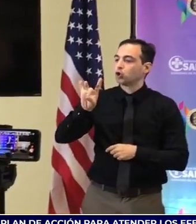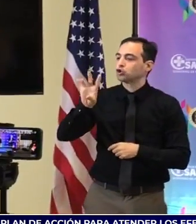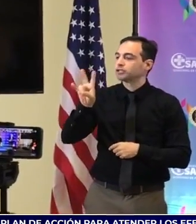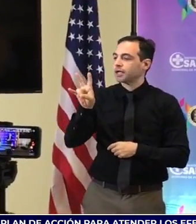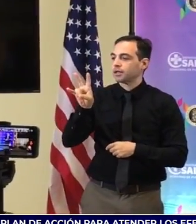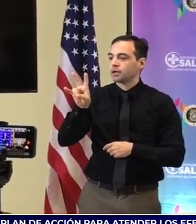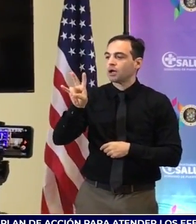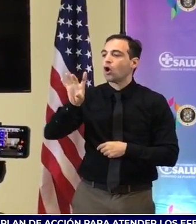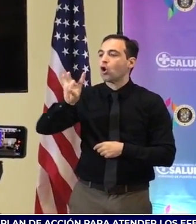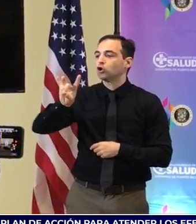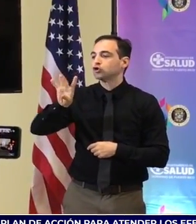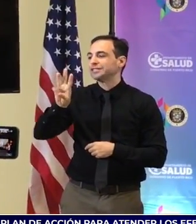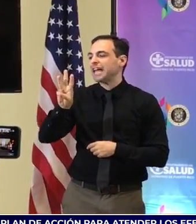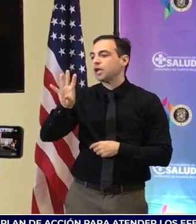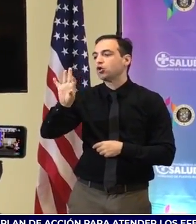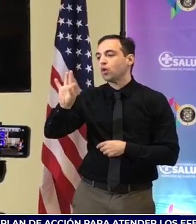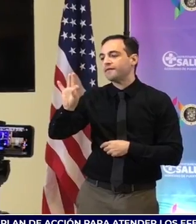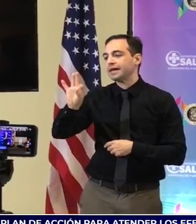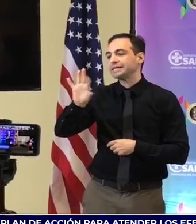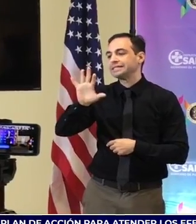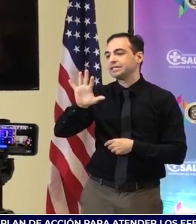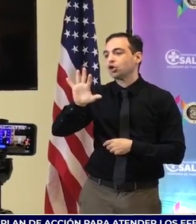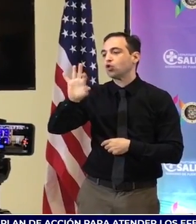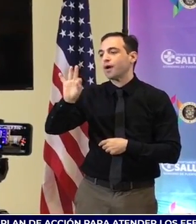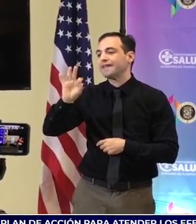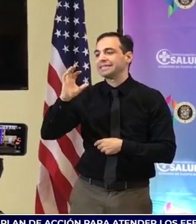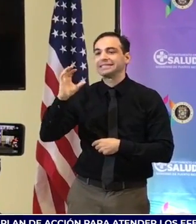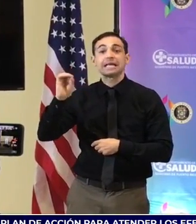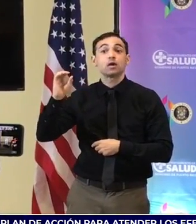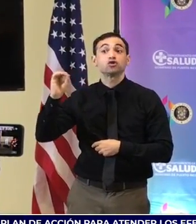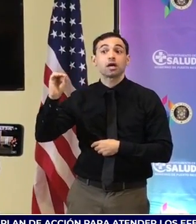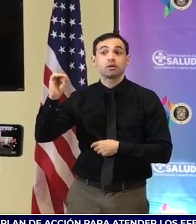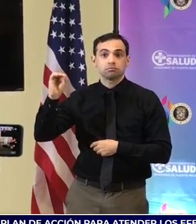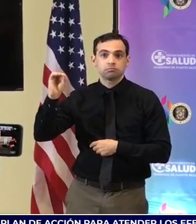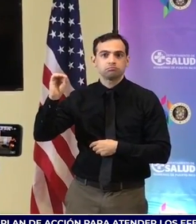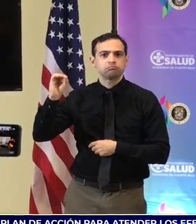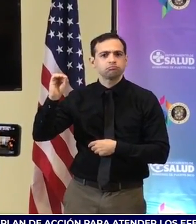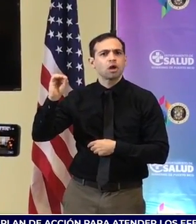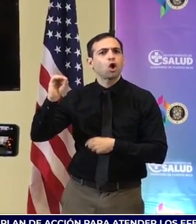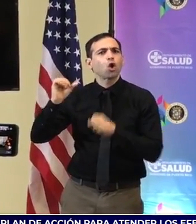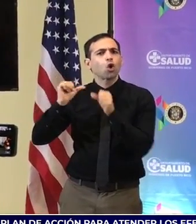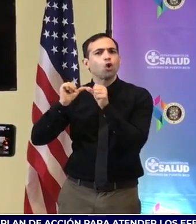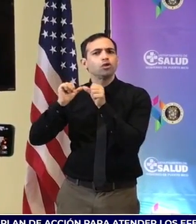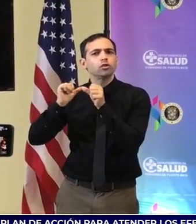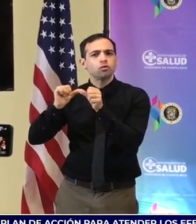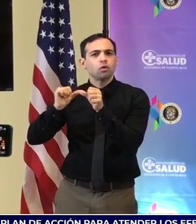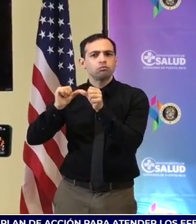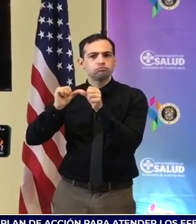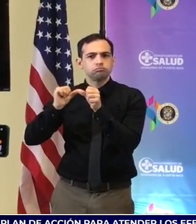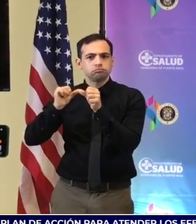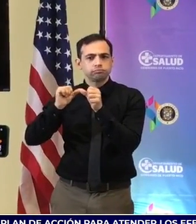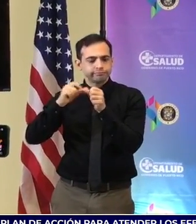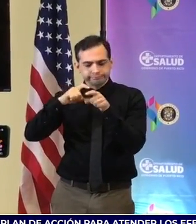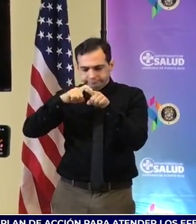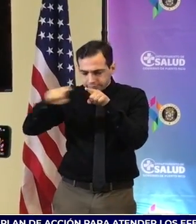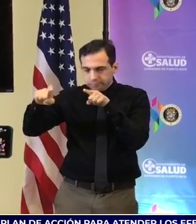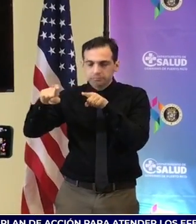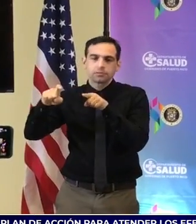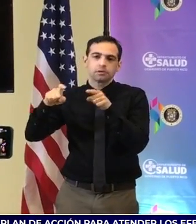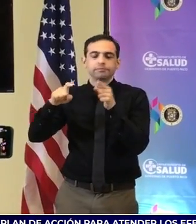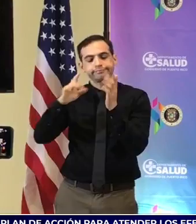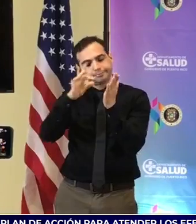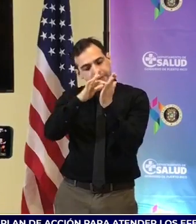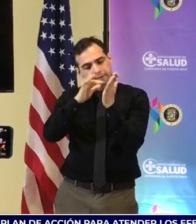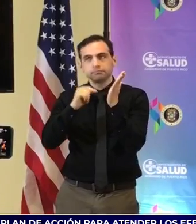-869-5900 seguir la estructura hasta que marquen el 9 y directamente ahí les lleva